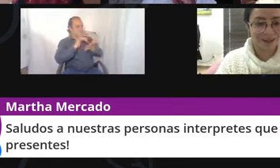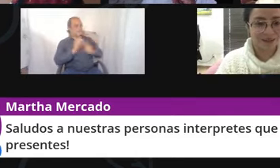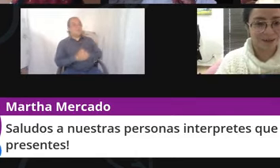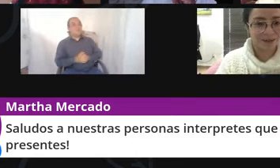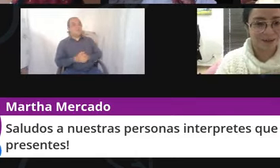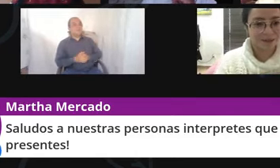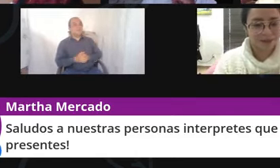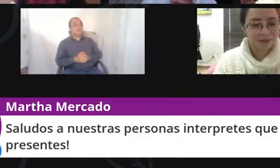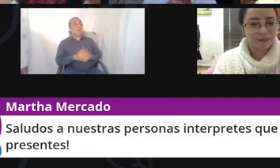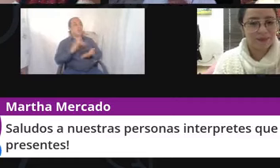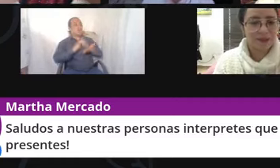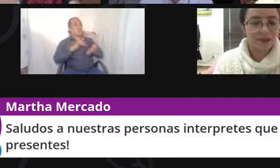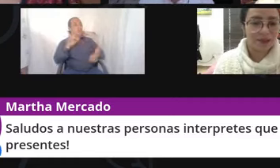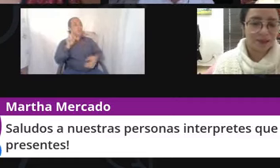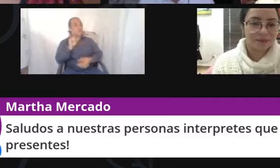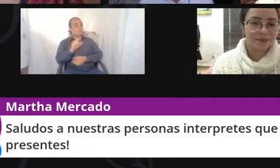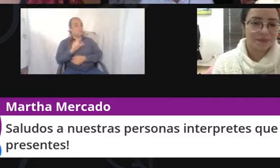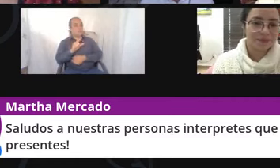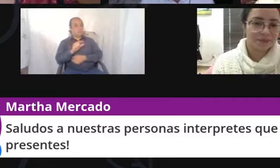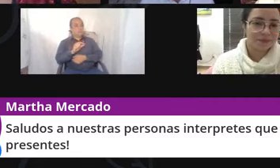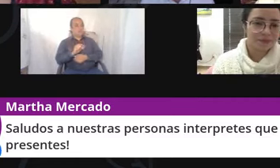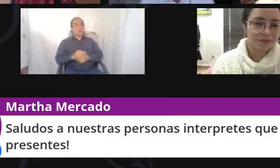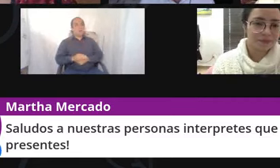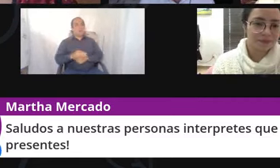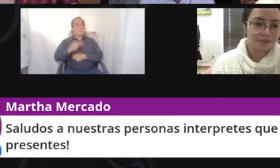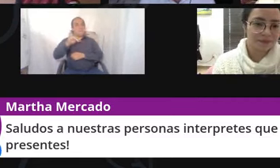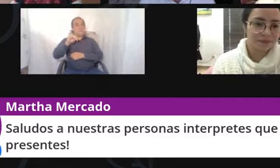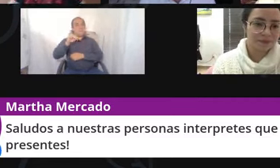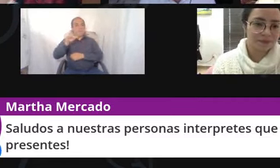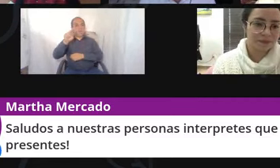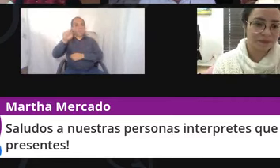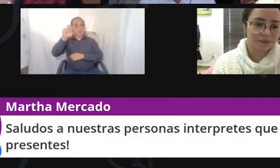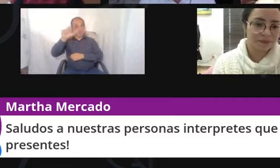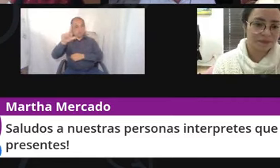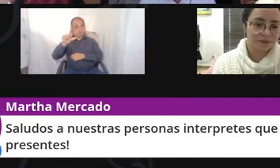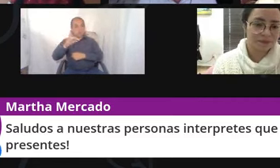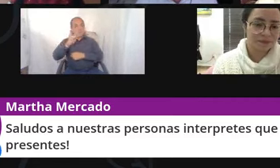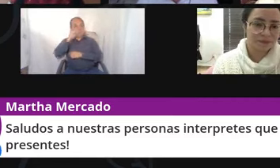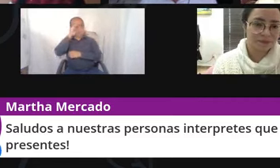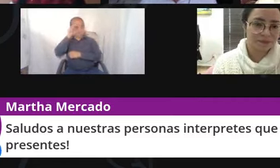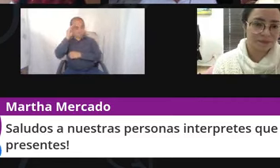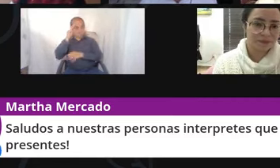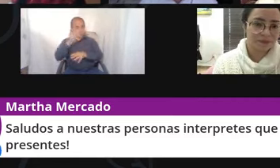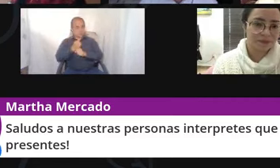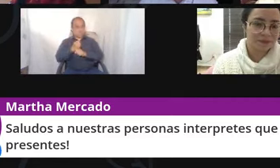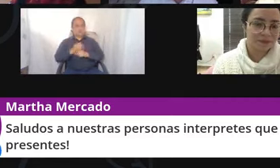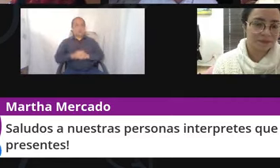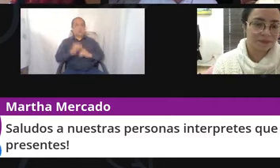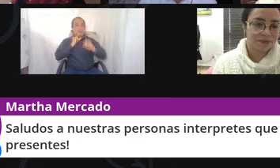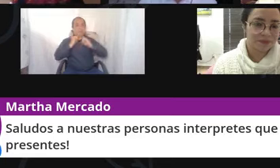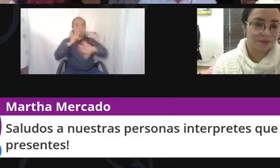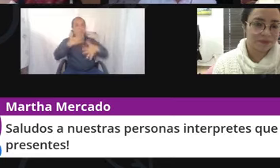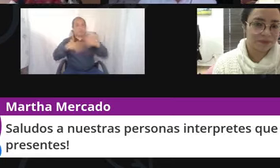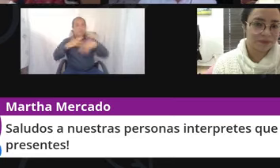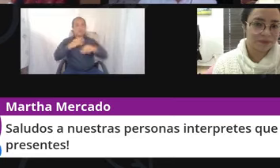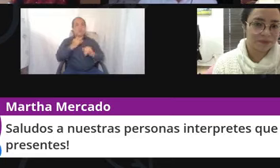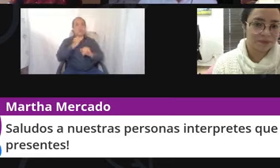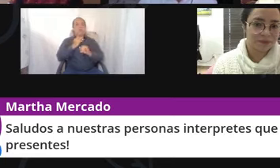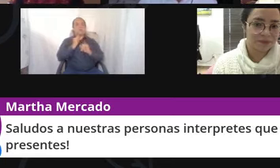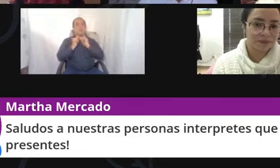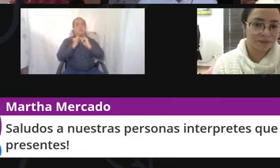agradecemos claro está a Manuel Martín Musiño Vázquez intérprete de lengua de diseño mexicana interpretando en este segundo bloque